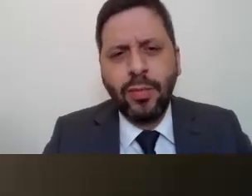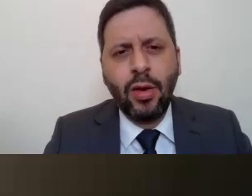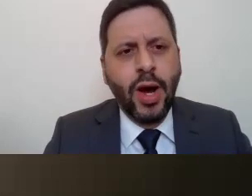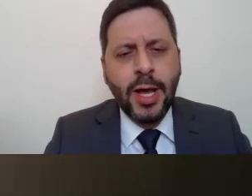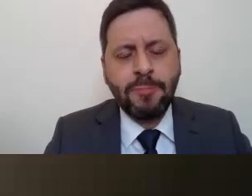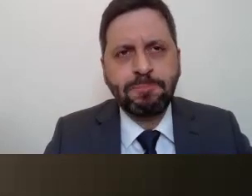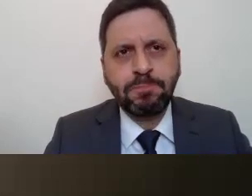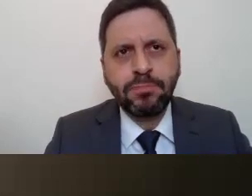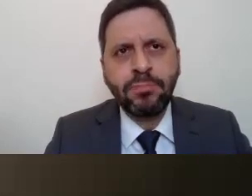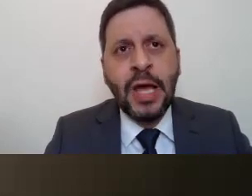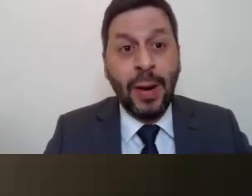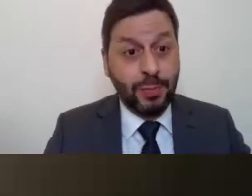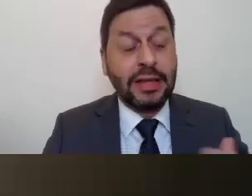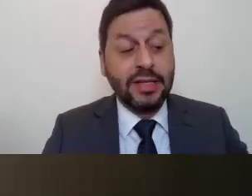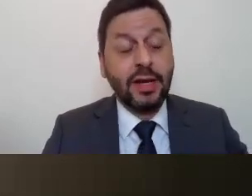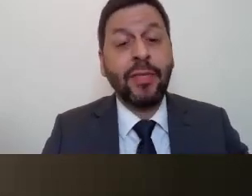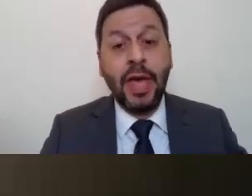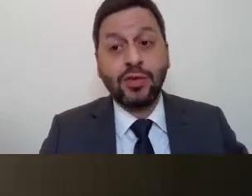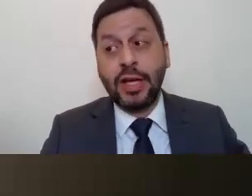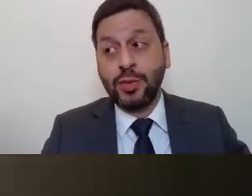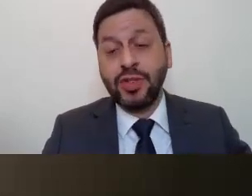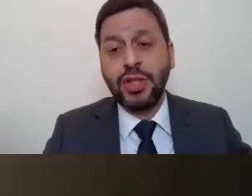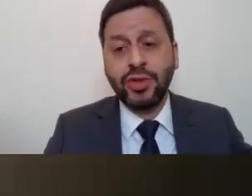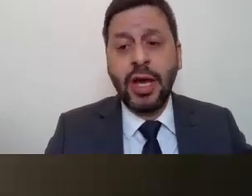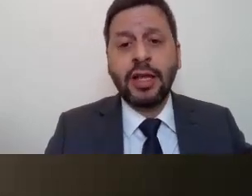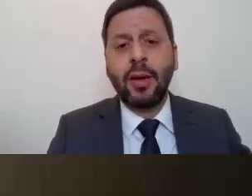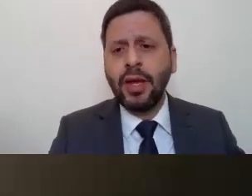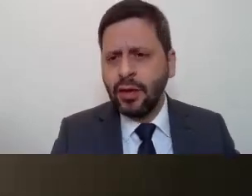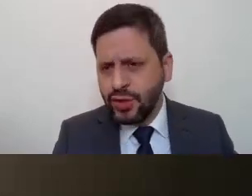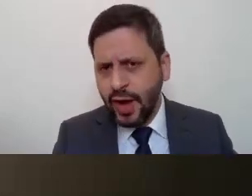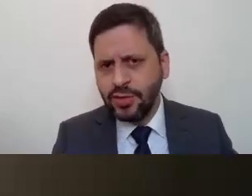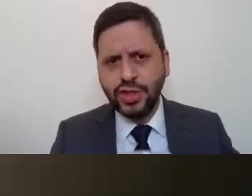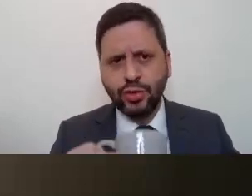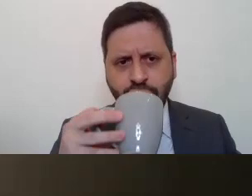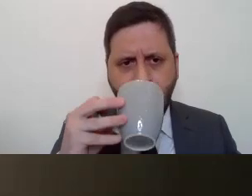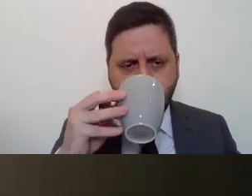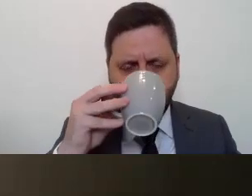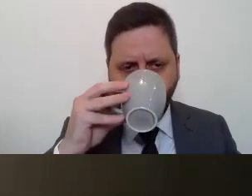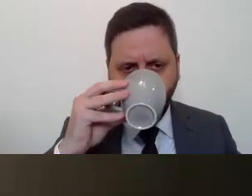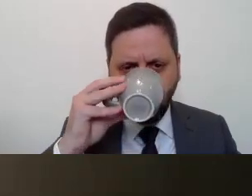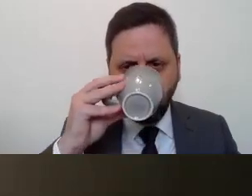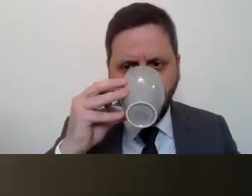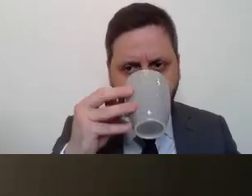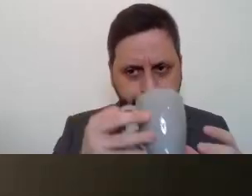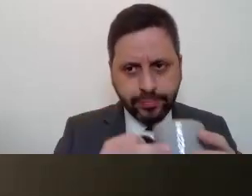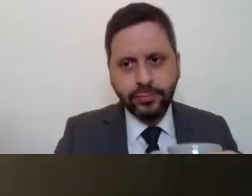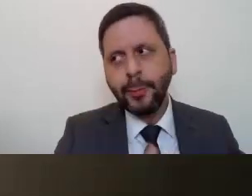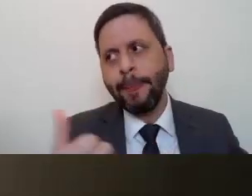mais para não me alongar, mas para trazer resultados positivos, também temos diversos estudos de casos de